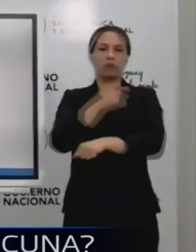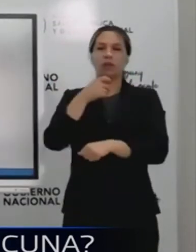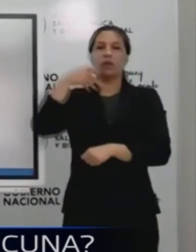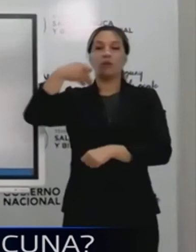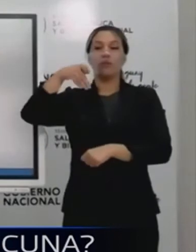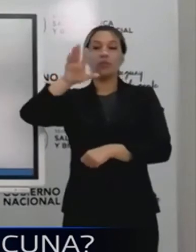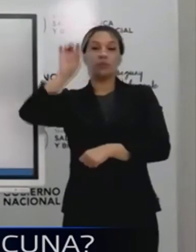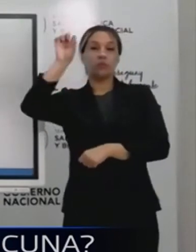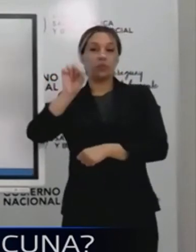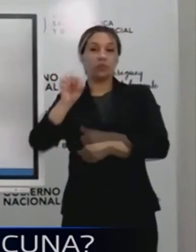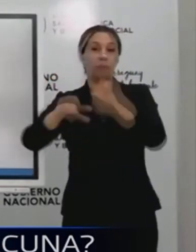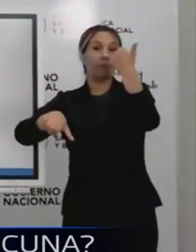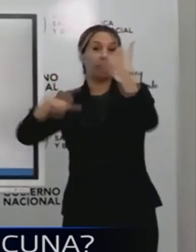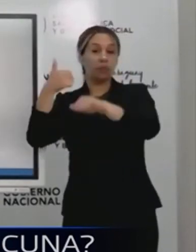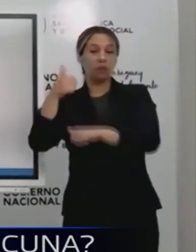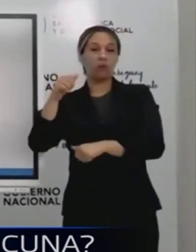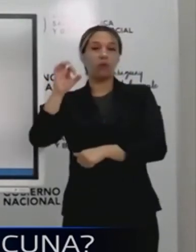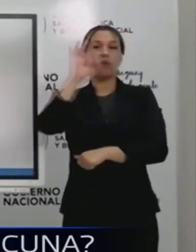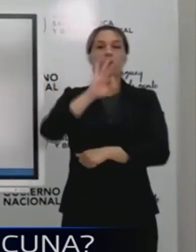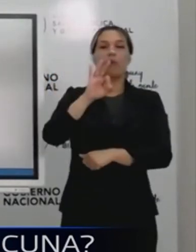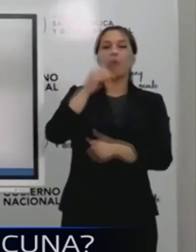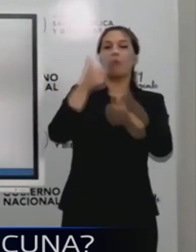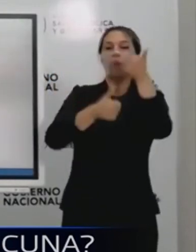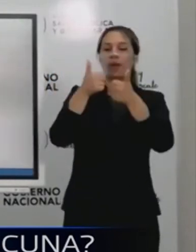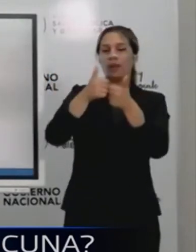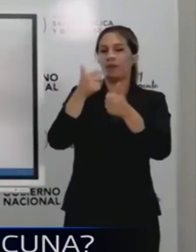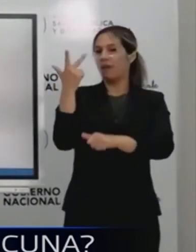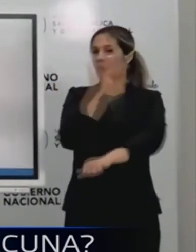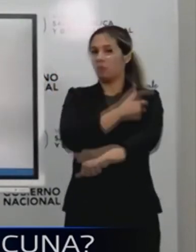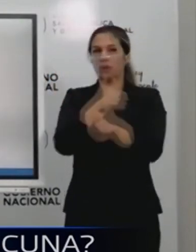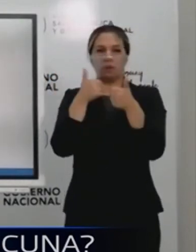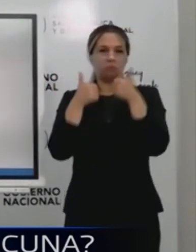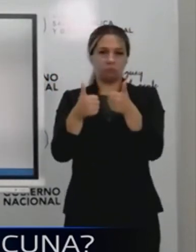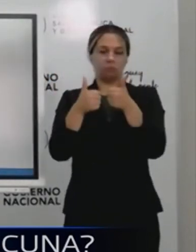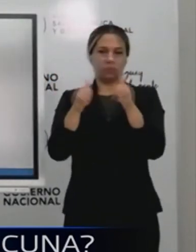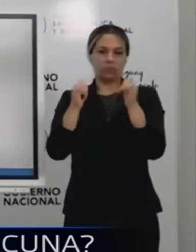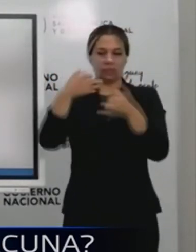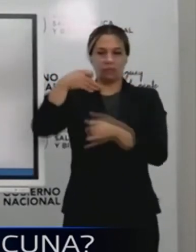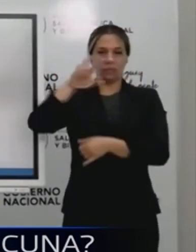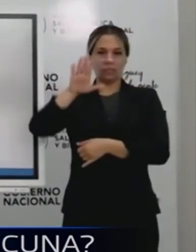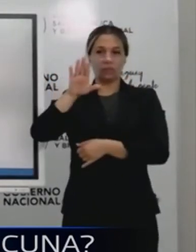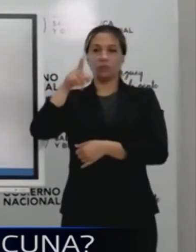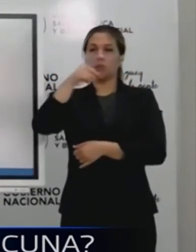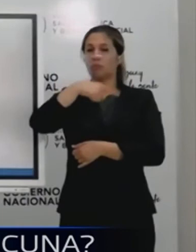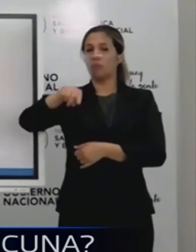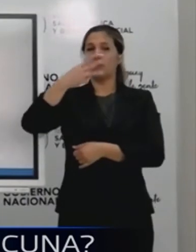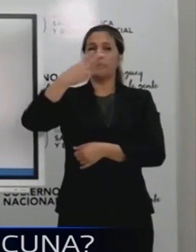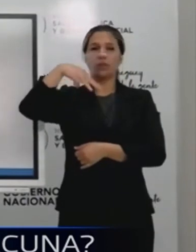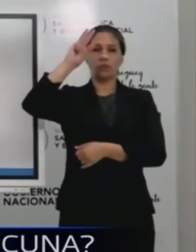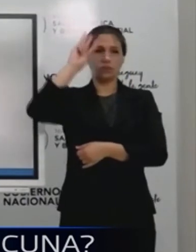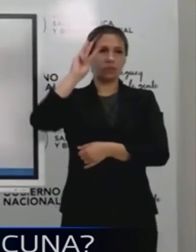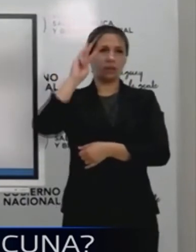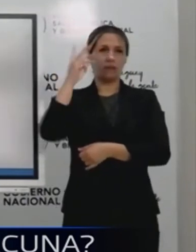más del 90% es ya una muy buena vacuna. La mayoría de las vacunas que tiene el país,